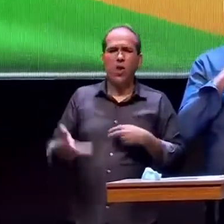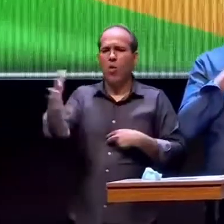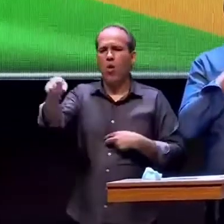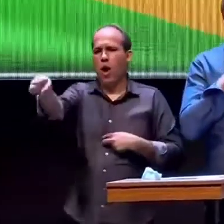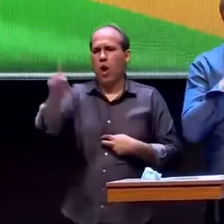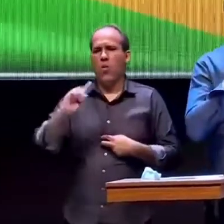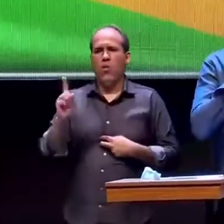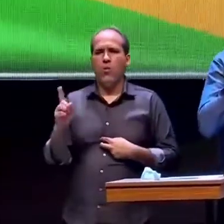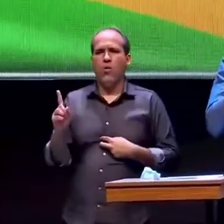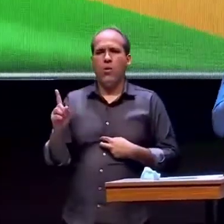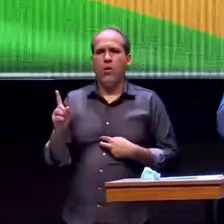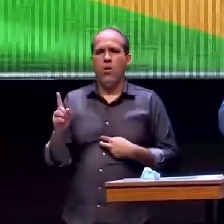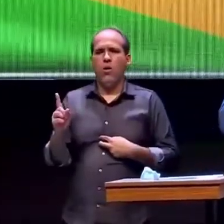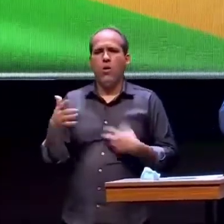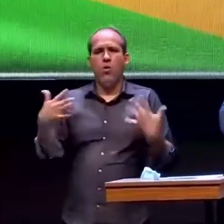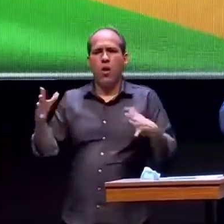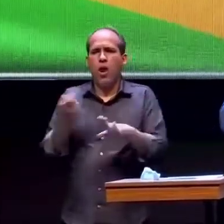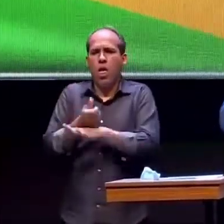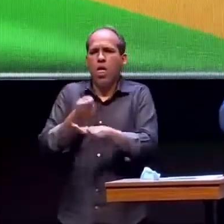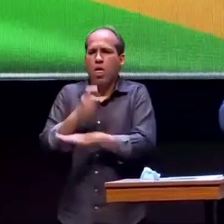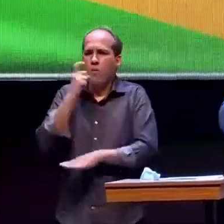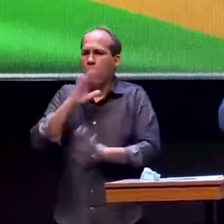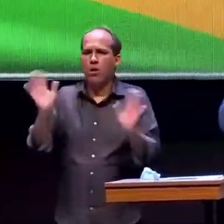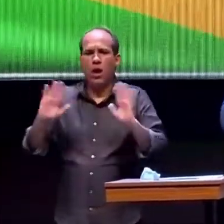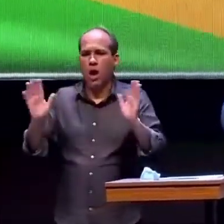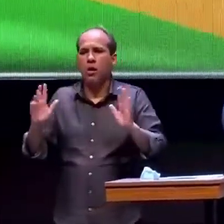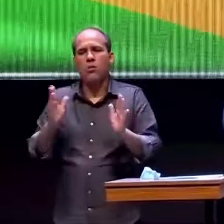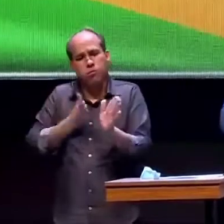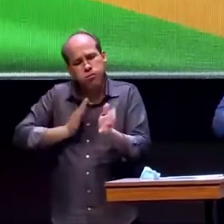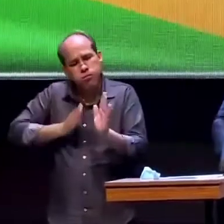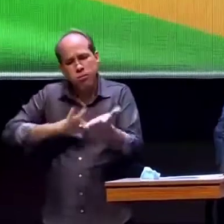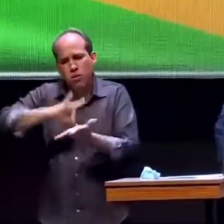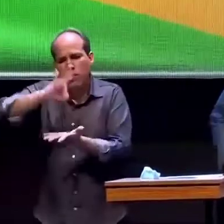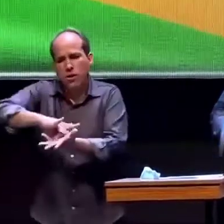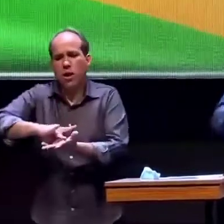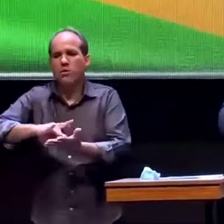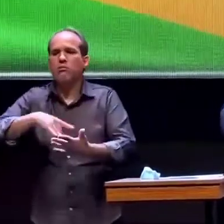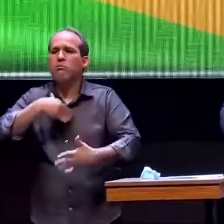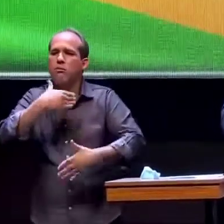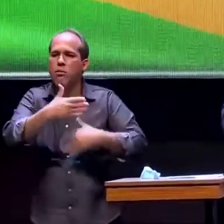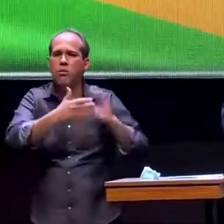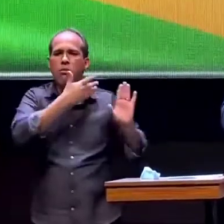e fizemos uma campanha as coisas foram acontecendo devagar